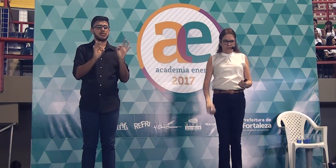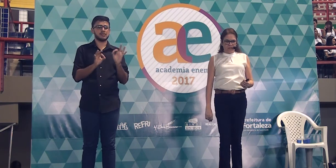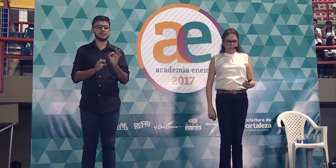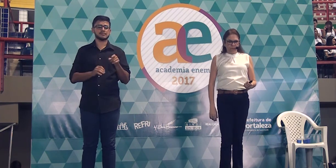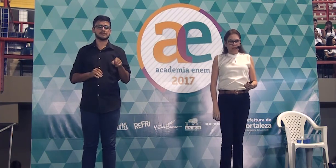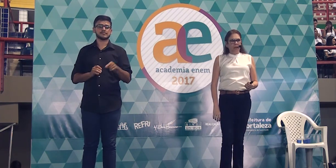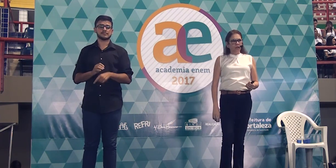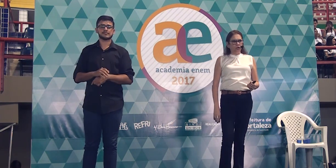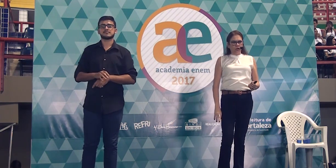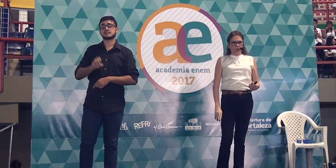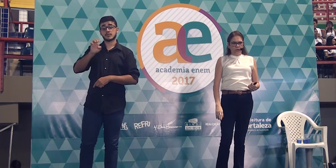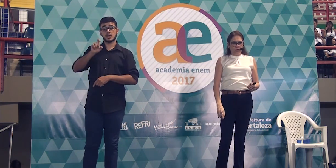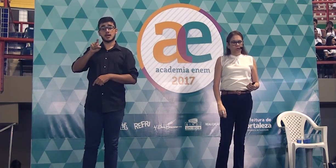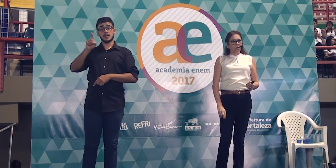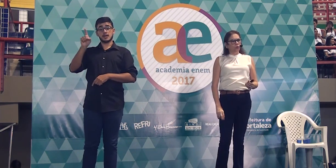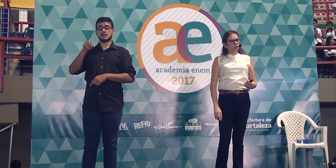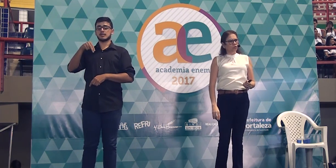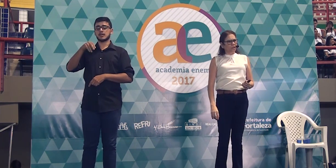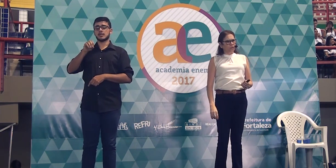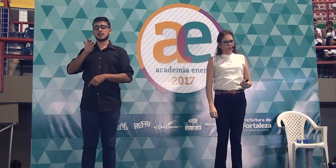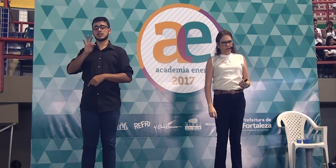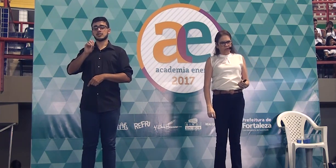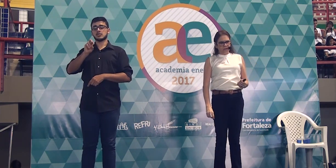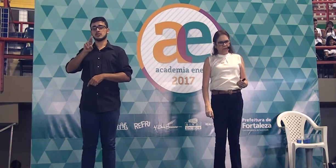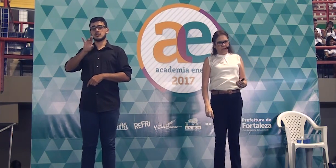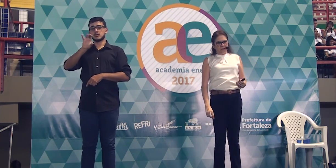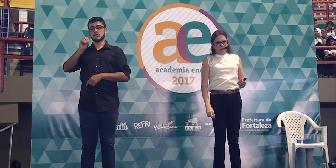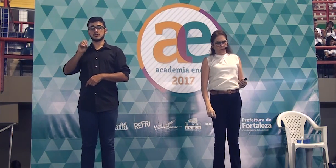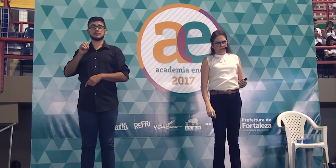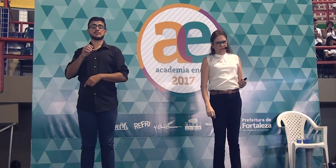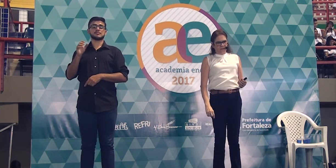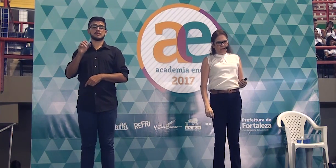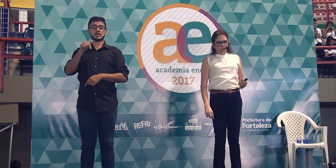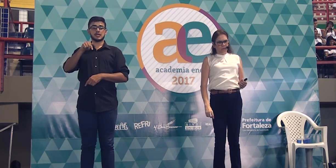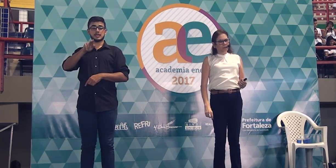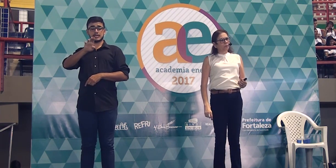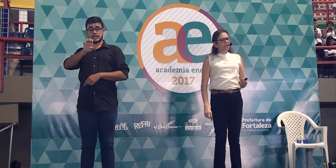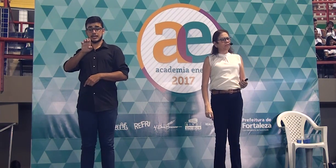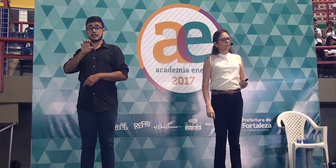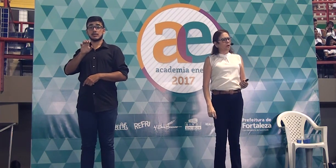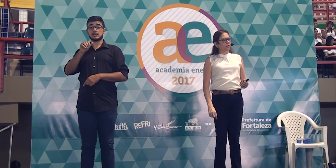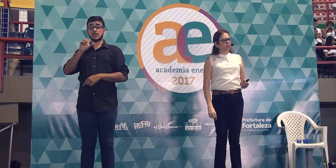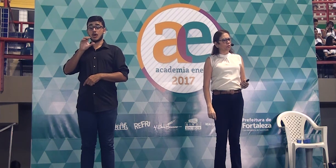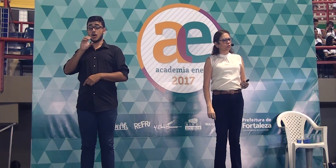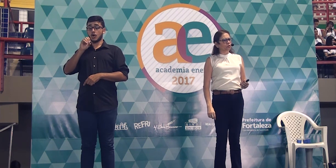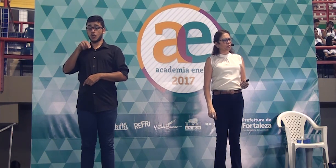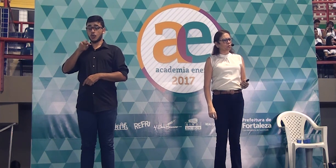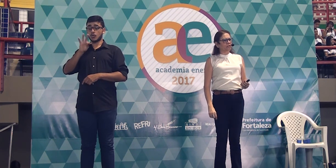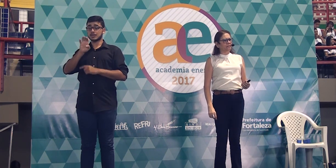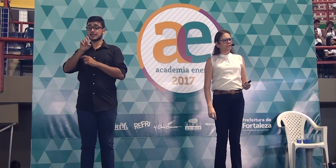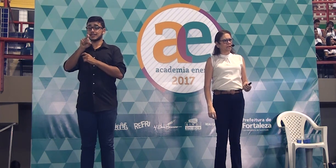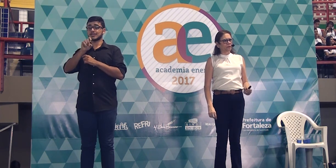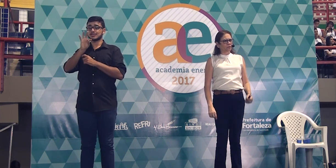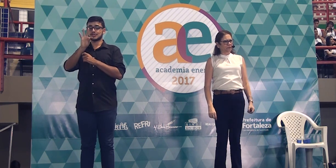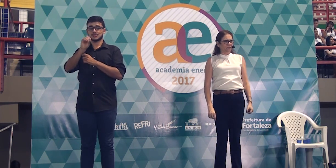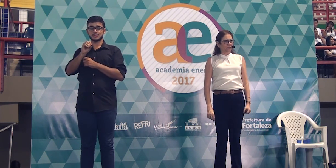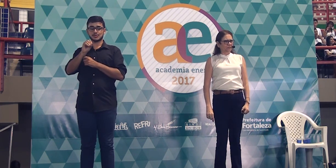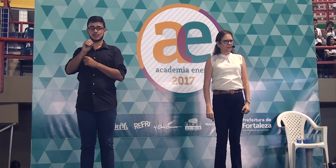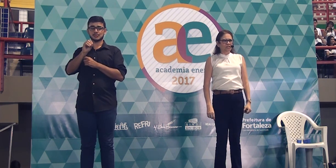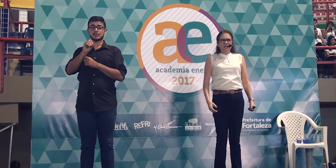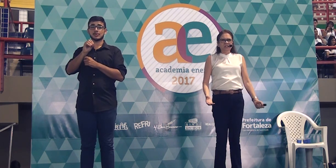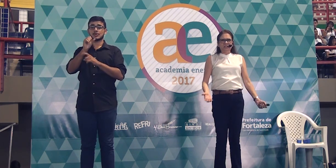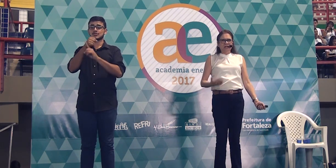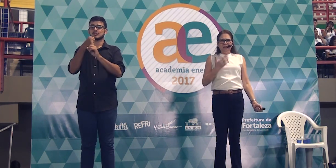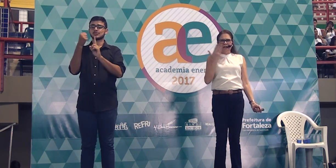lindo dizer. É notório que no contexto sócio-espacial brasileiro, principalmente nos últimos decênios,